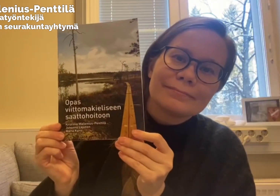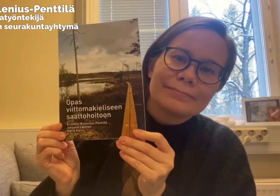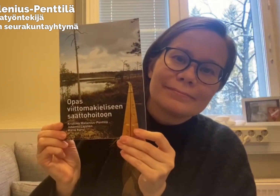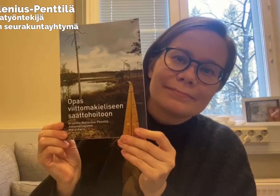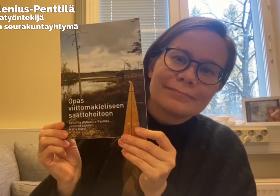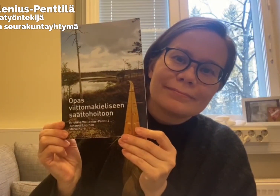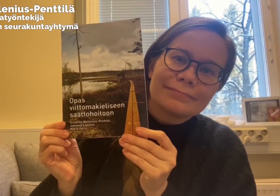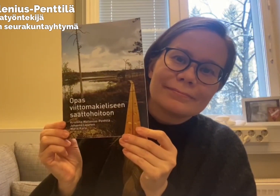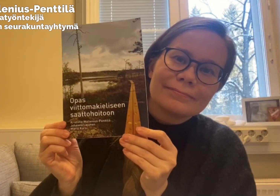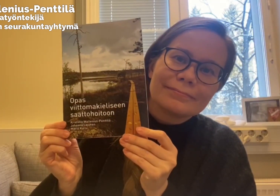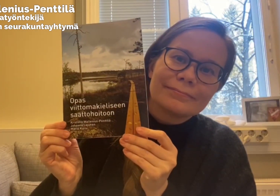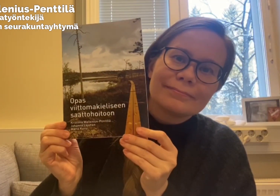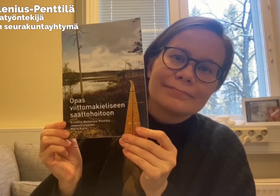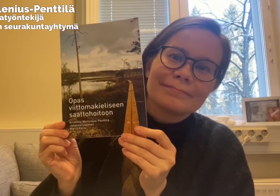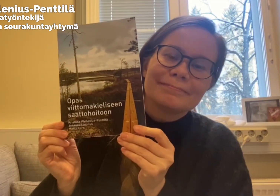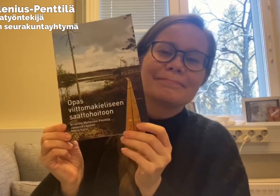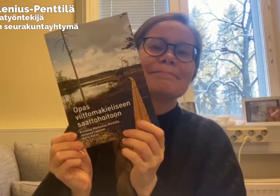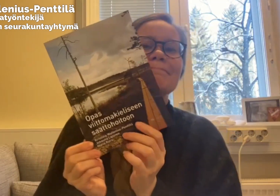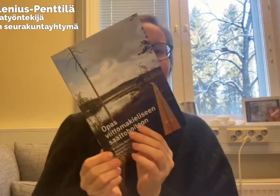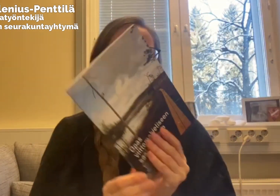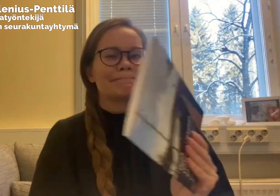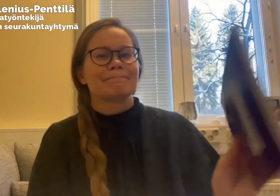Opas viittomakieliseen saattohoitoon.